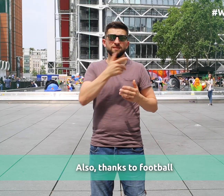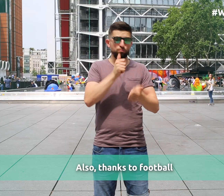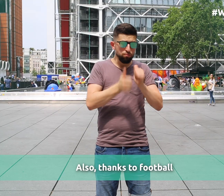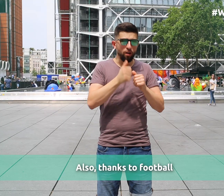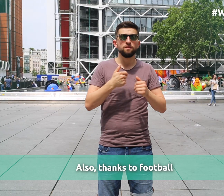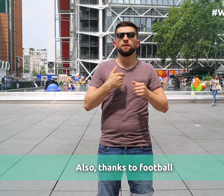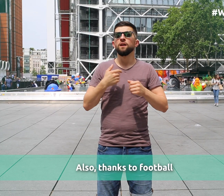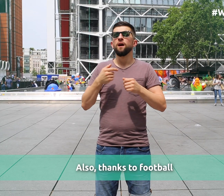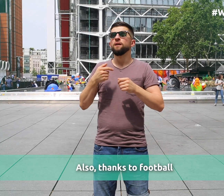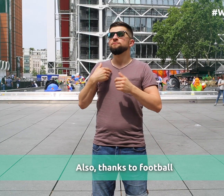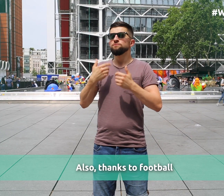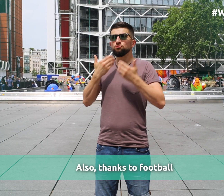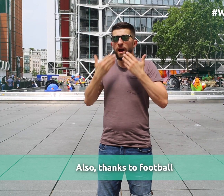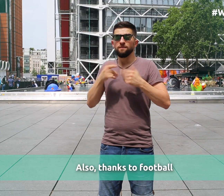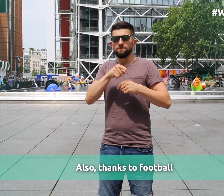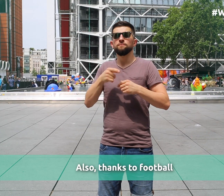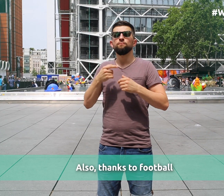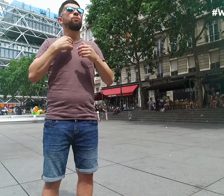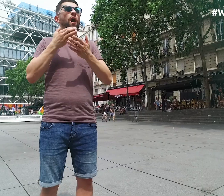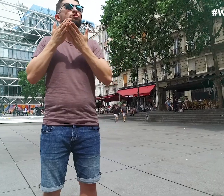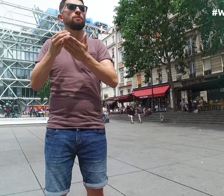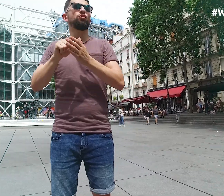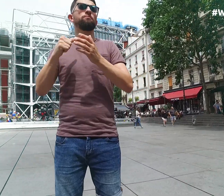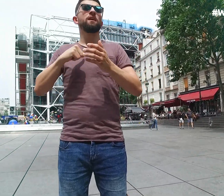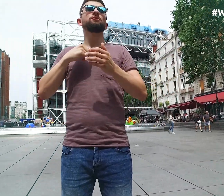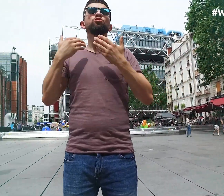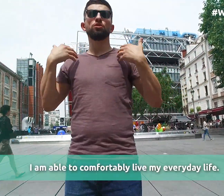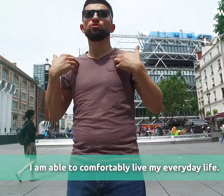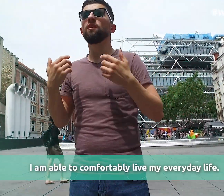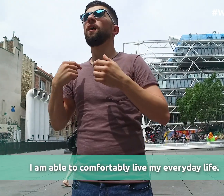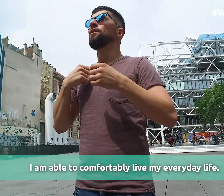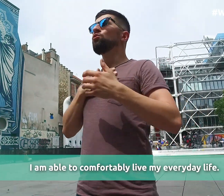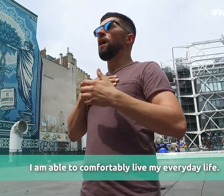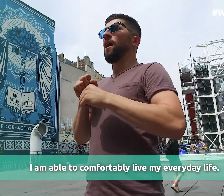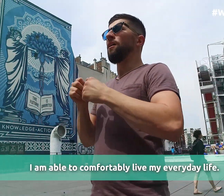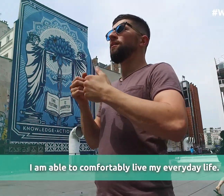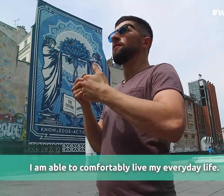Także dzięki piłce radzę sobie dobrze w życiu.